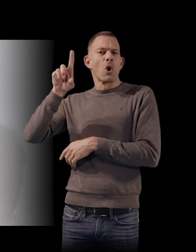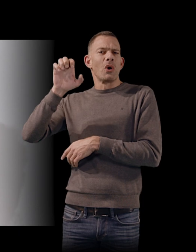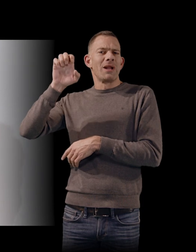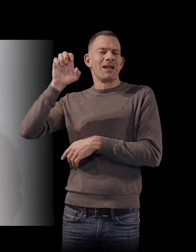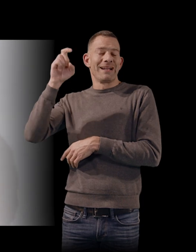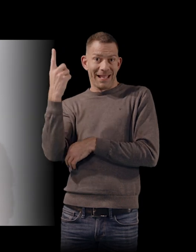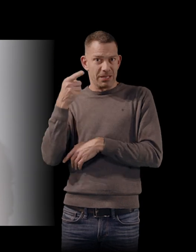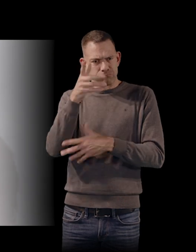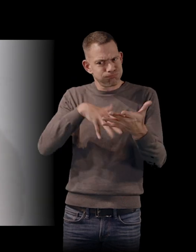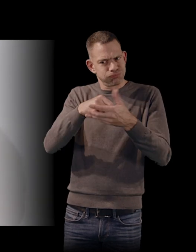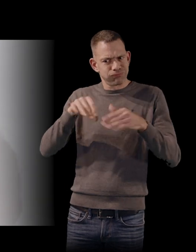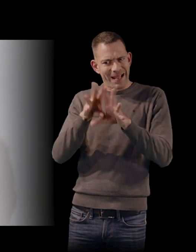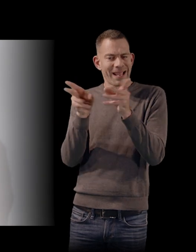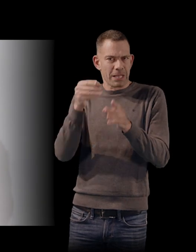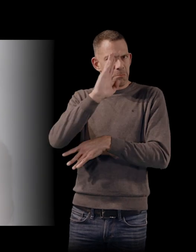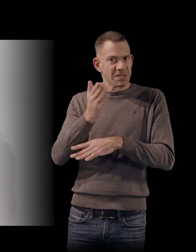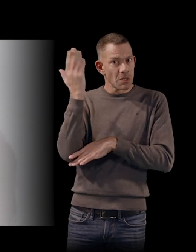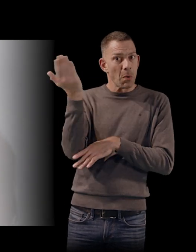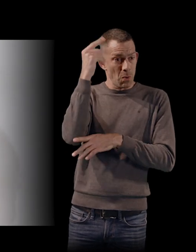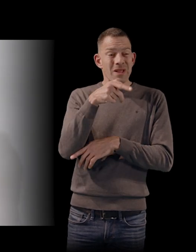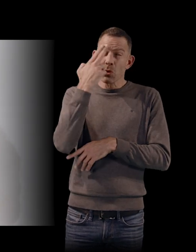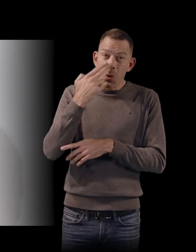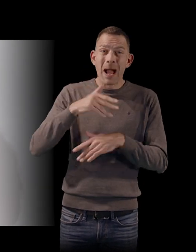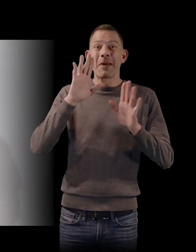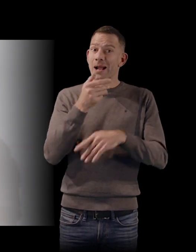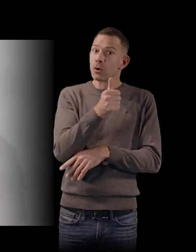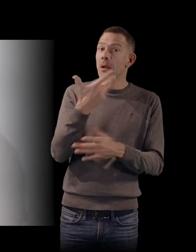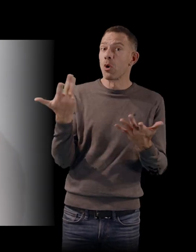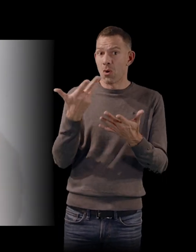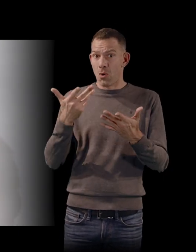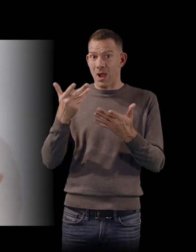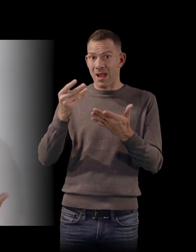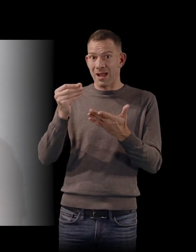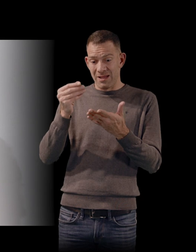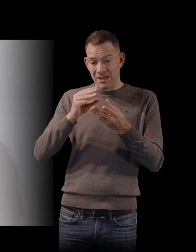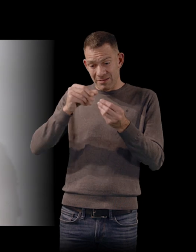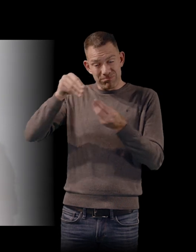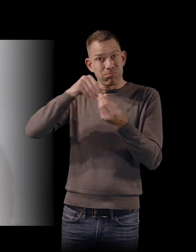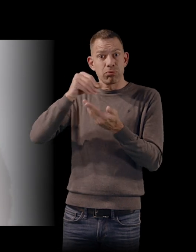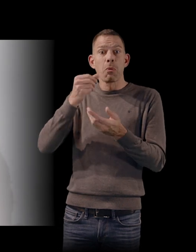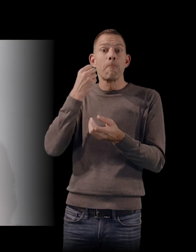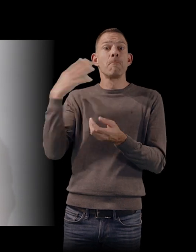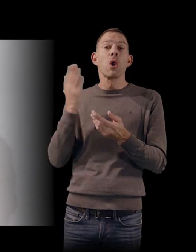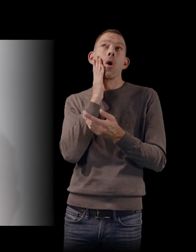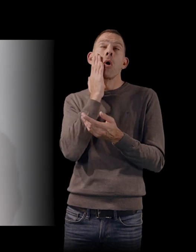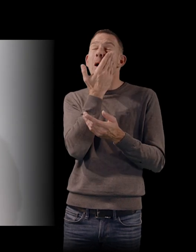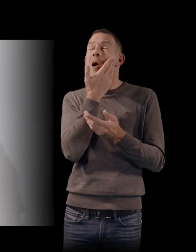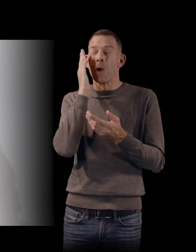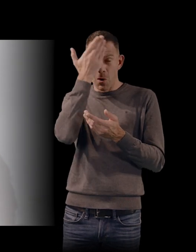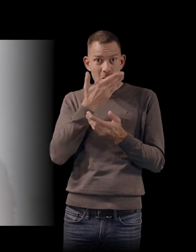équipes du Brésil et qui était noir, mais qui, à l'époque, se talquait pour paraître blanc, pour qu'on ne le considère pas comme un noir des